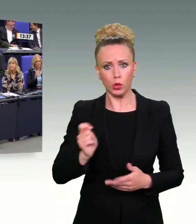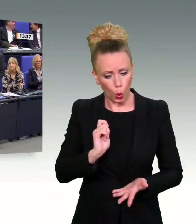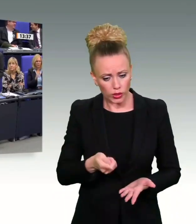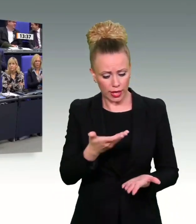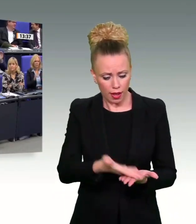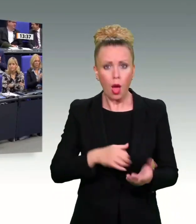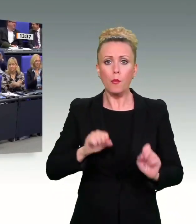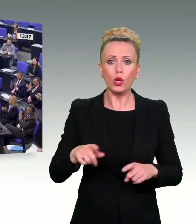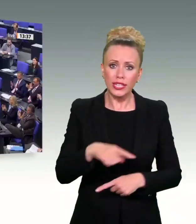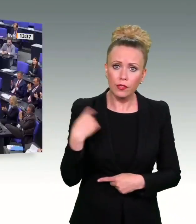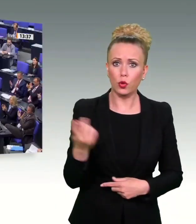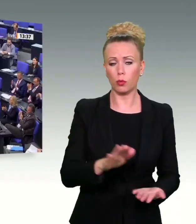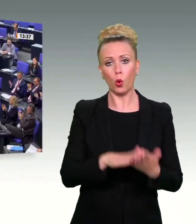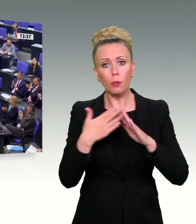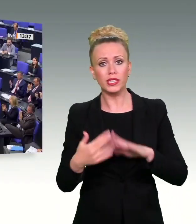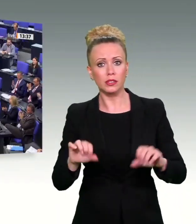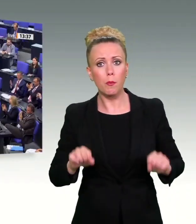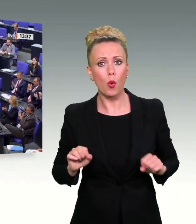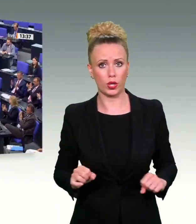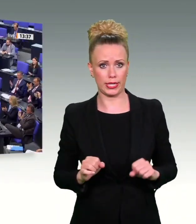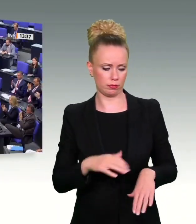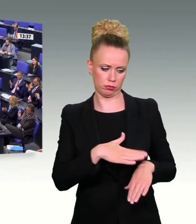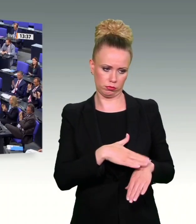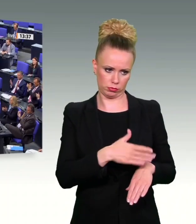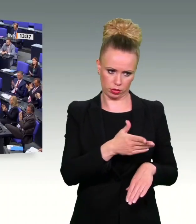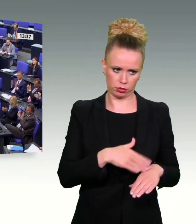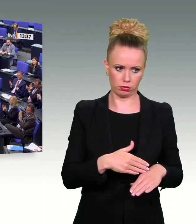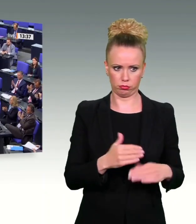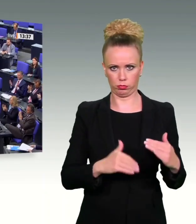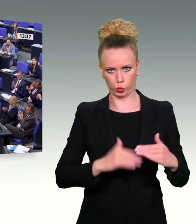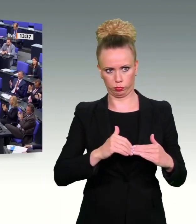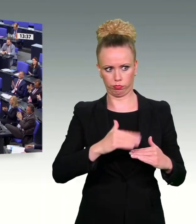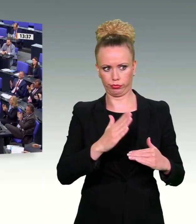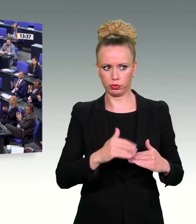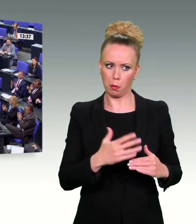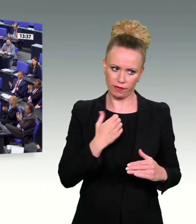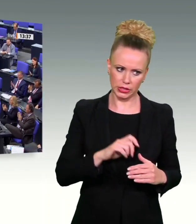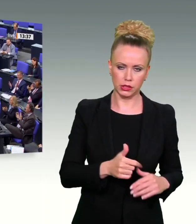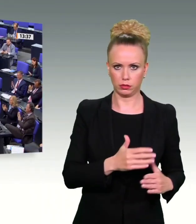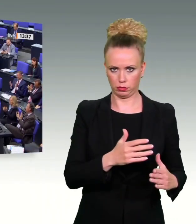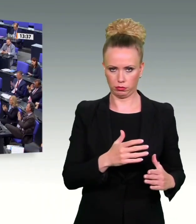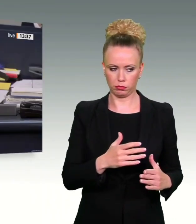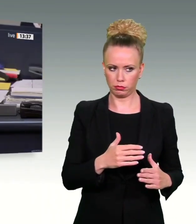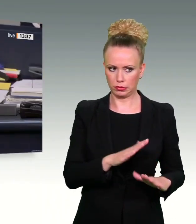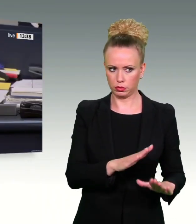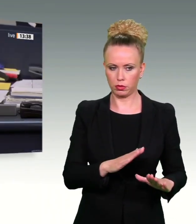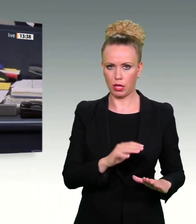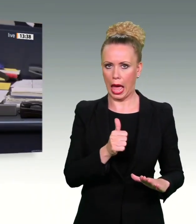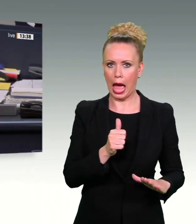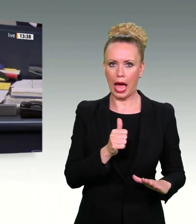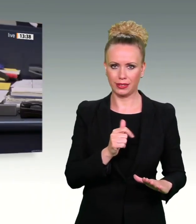Antworten Herr Kollege, jetzt waren Sie drüber. Aber Sie haben es fast geschafft. Eine Sekunde.